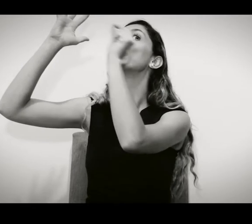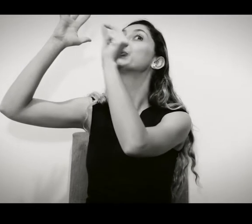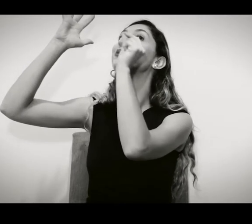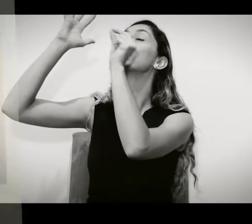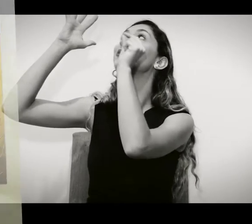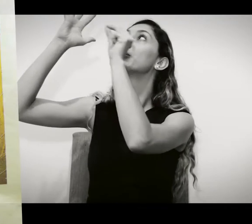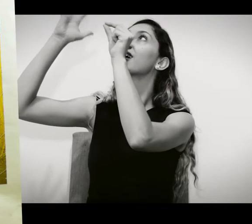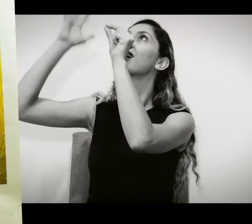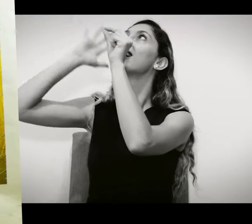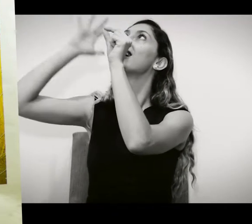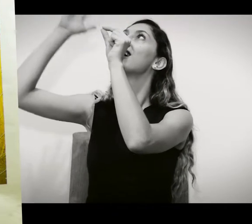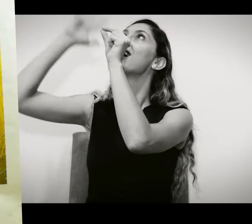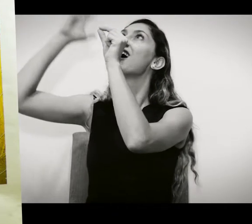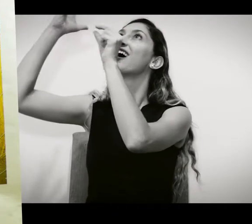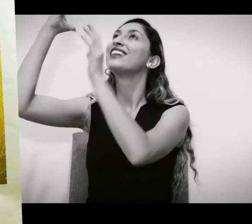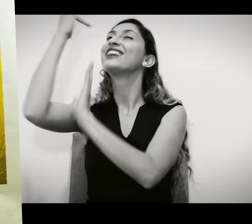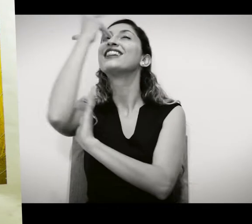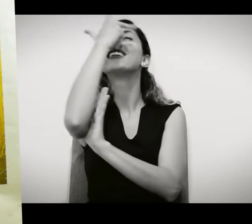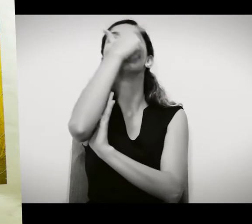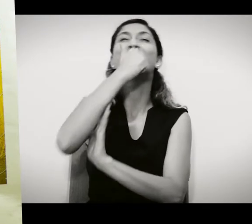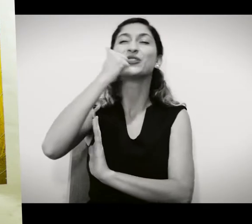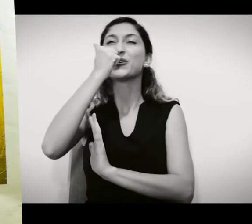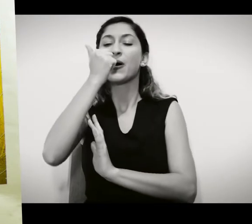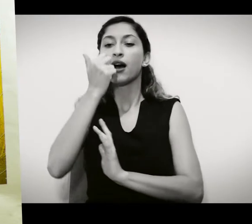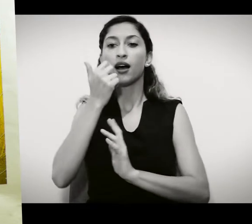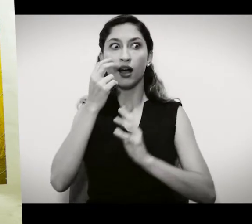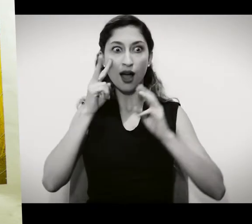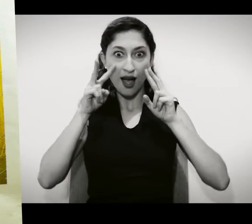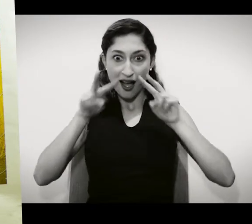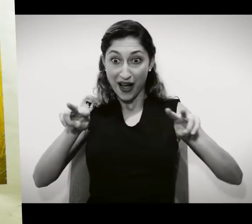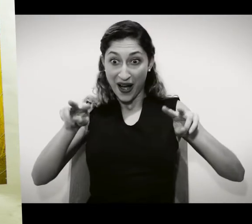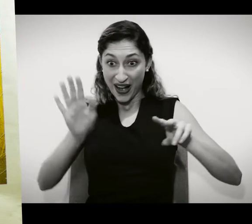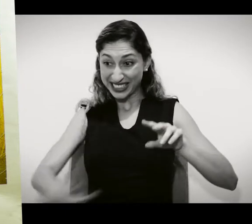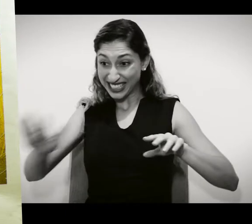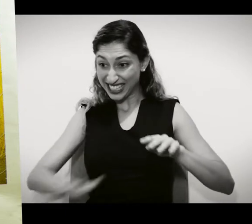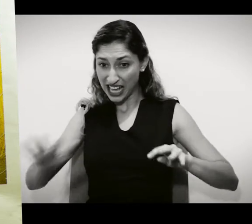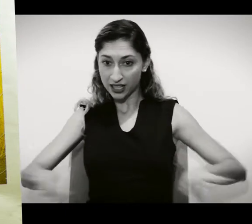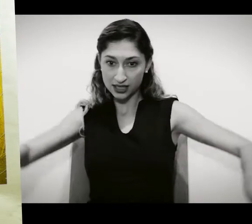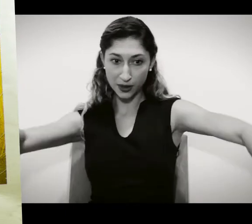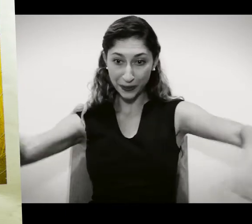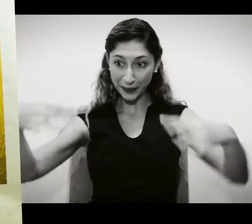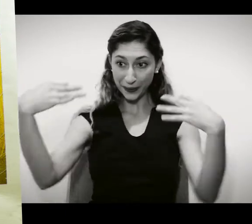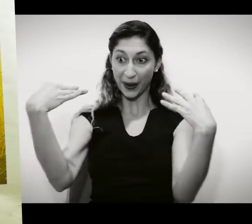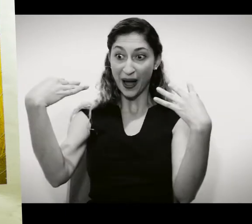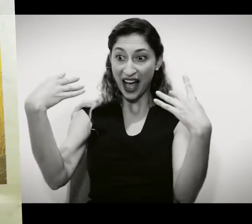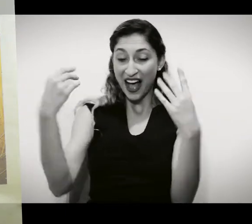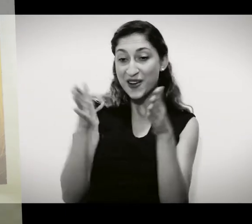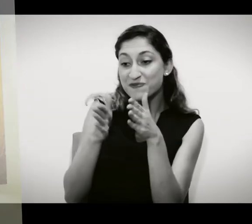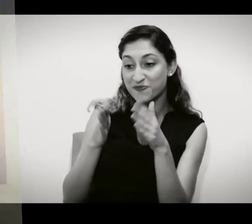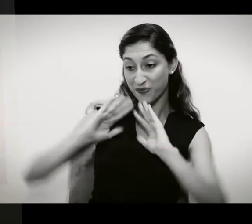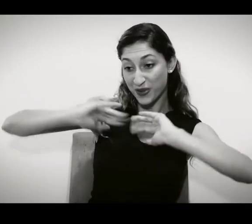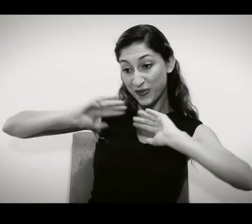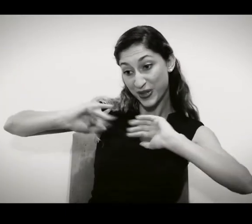Era um sonho lindo. Bomba boa estava cercada de crianças, que lhe pediam para